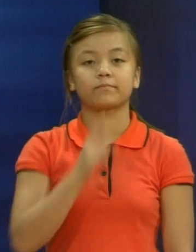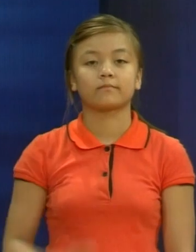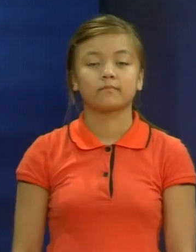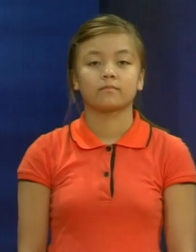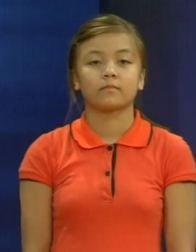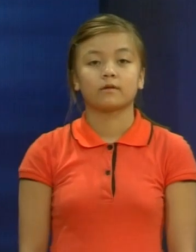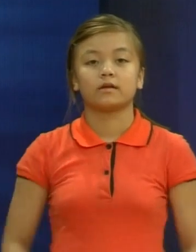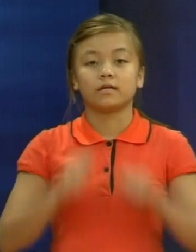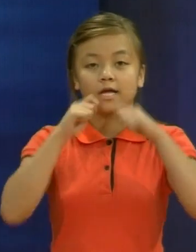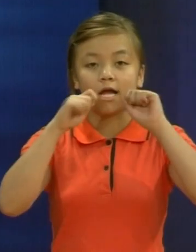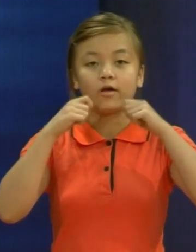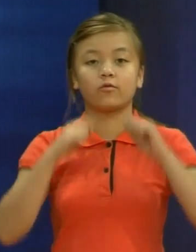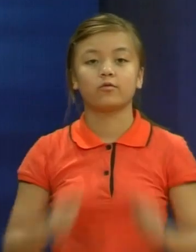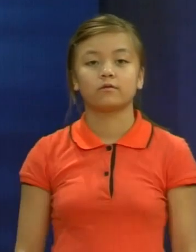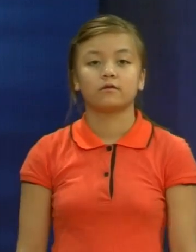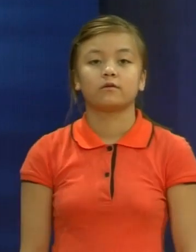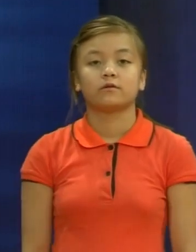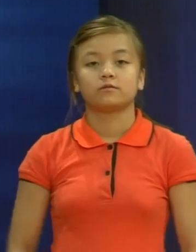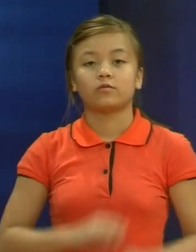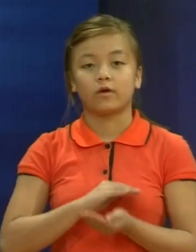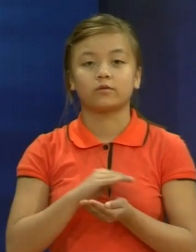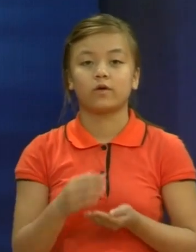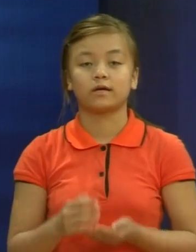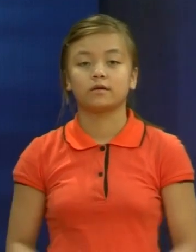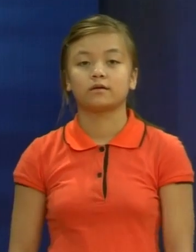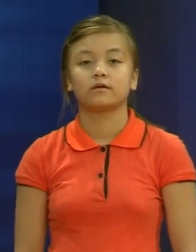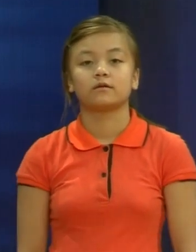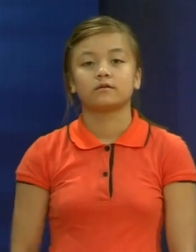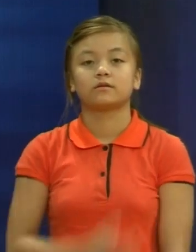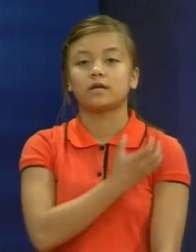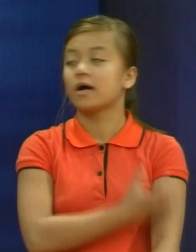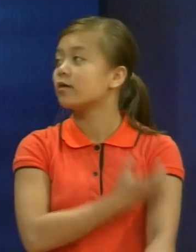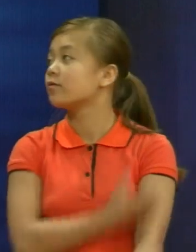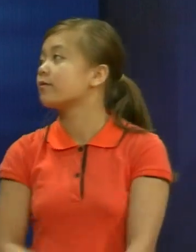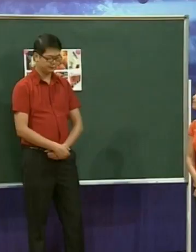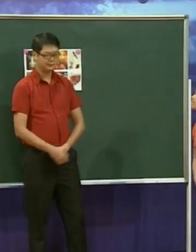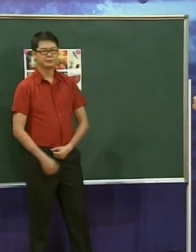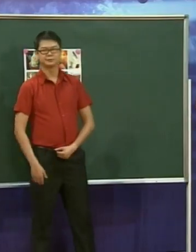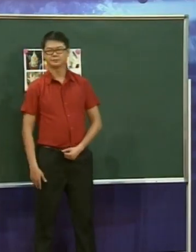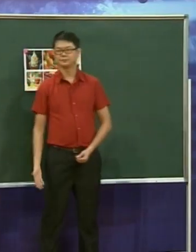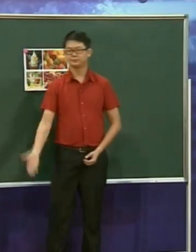Bạn thích ăn kẹo này Bạn thích ăn kẹo nữa Cả xoài nữa này Và cả táo nữa đấy